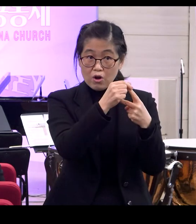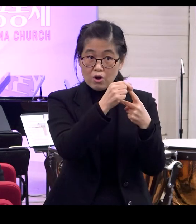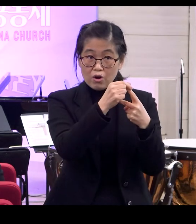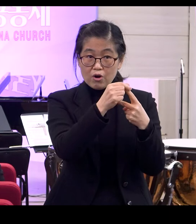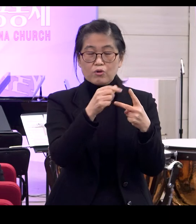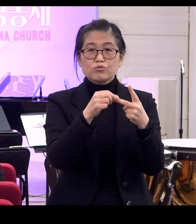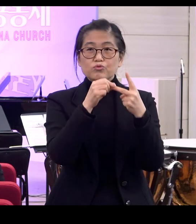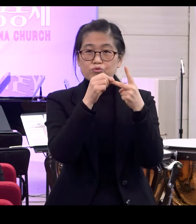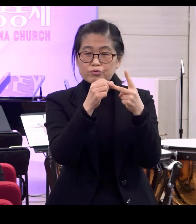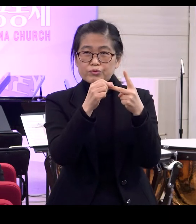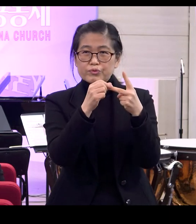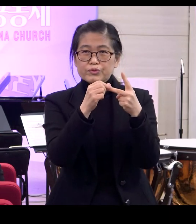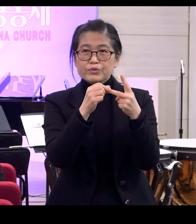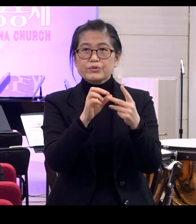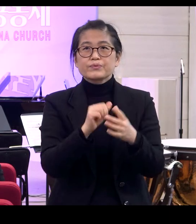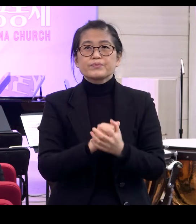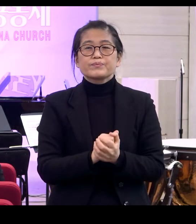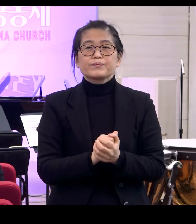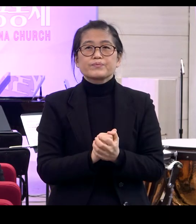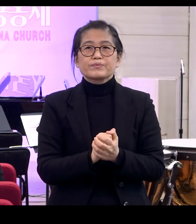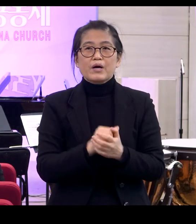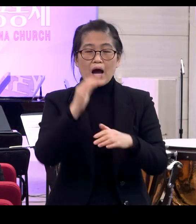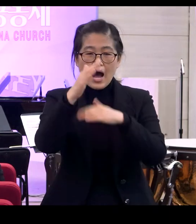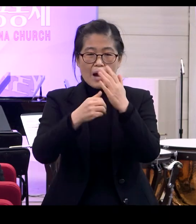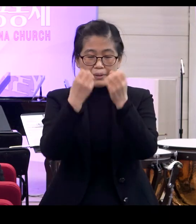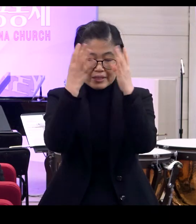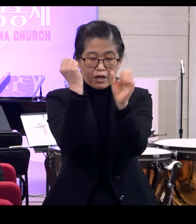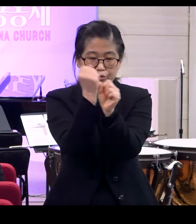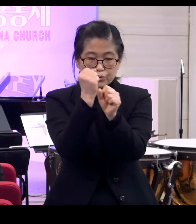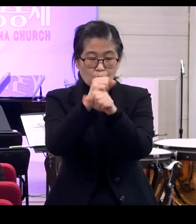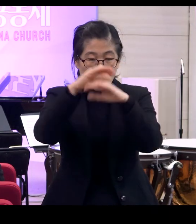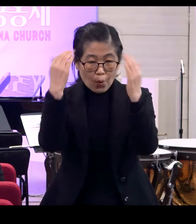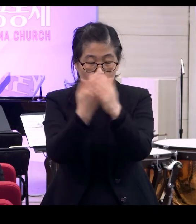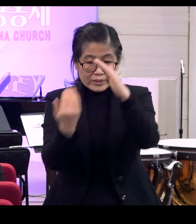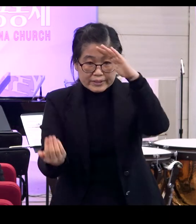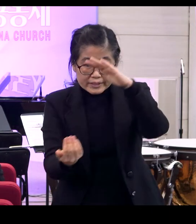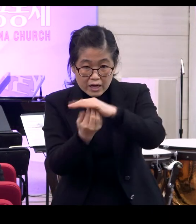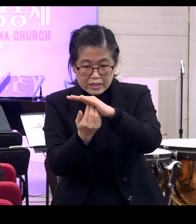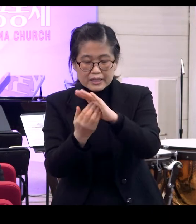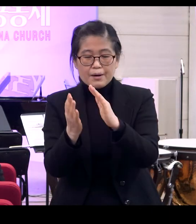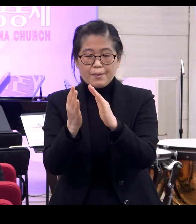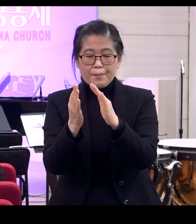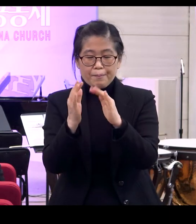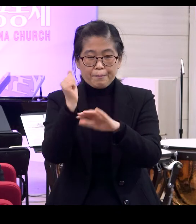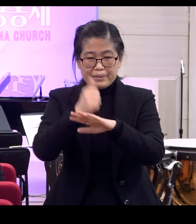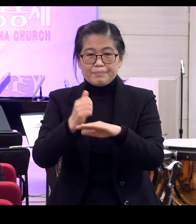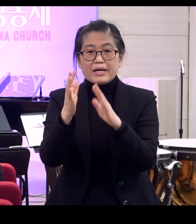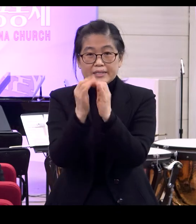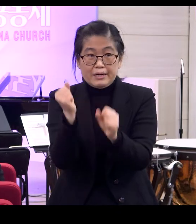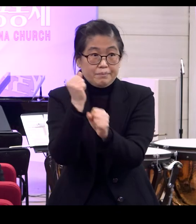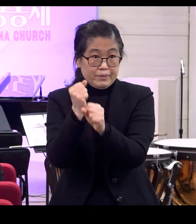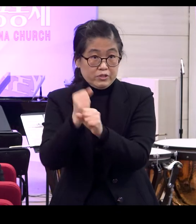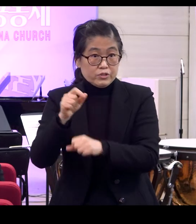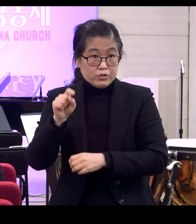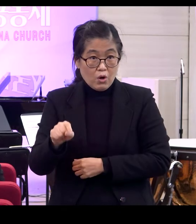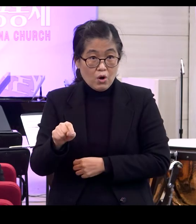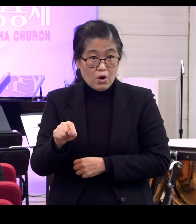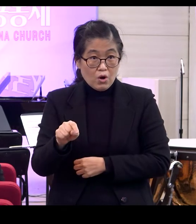하나님의 창조의 완성은 바로 사람을 만들면서 됐다고 하는 이 관점을